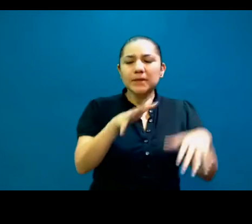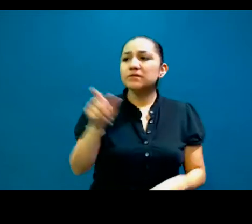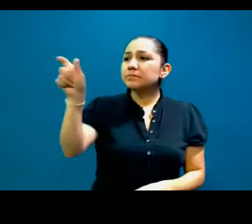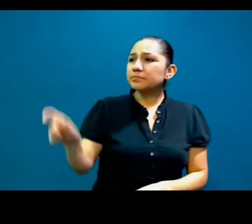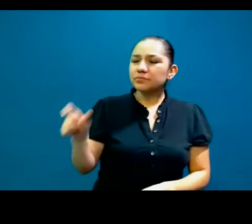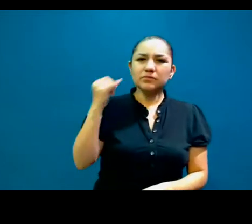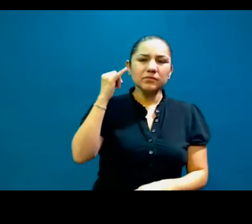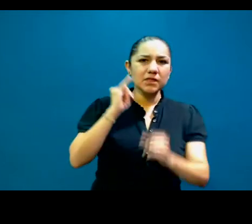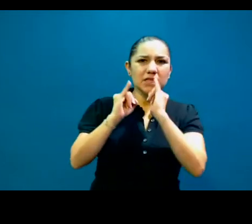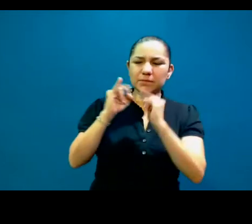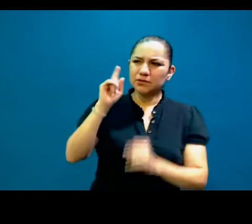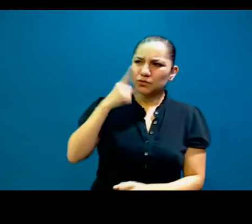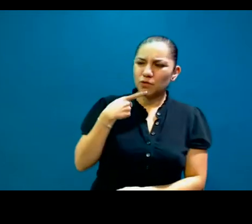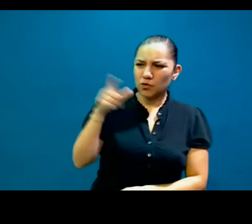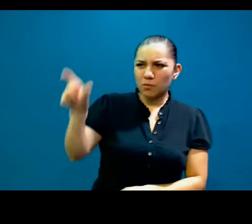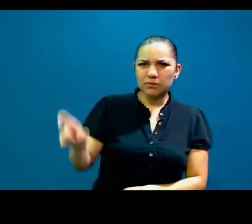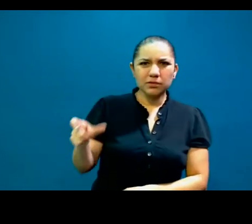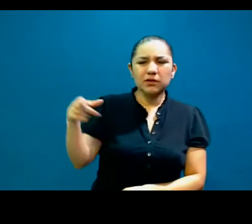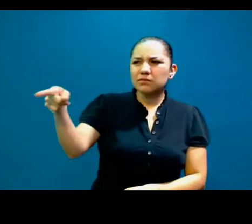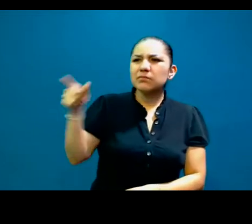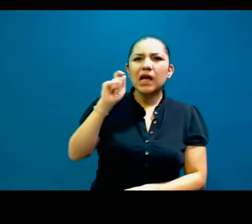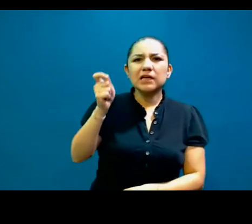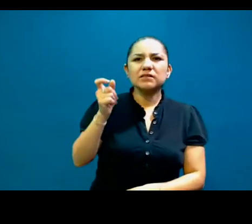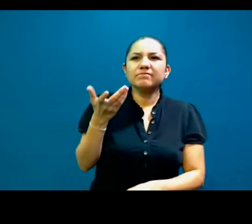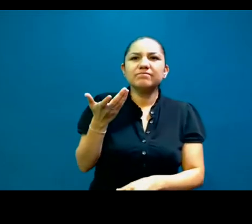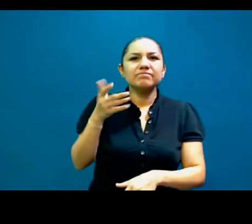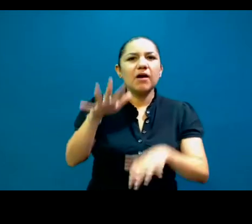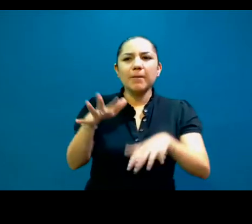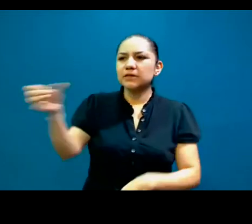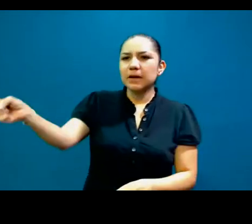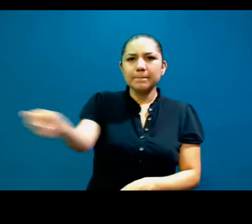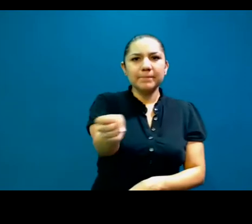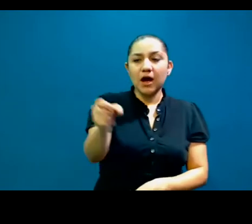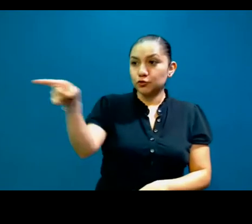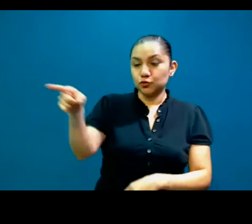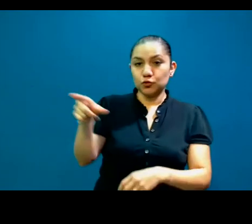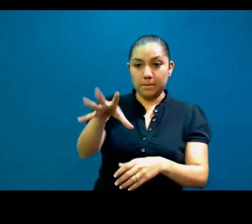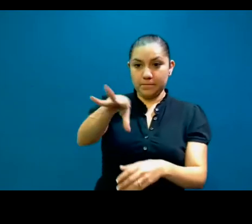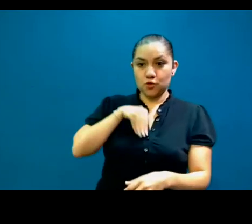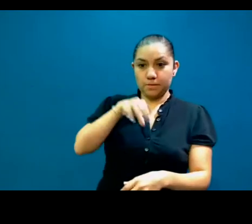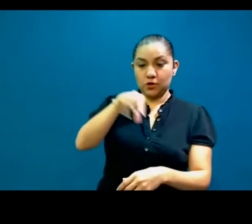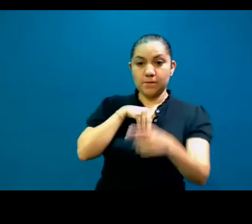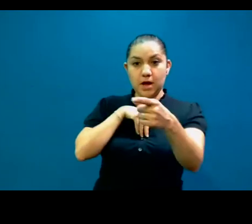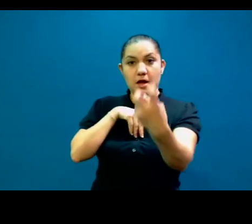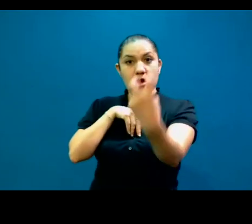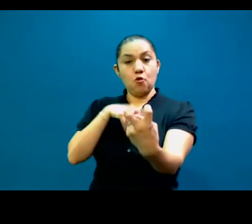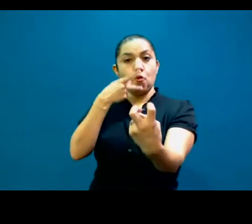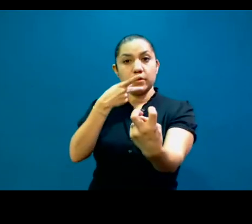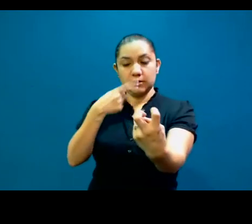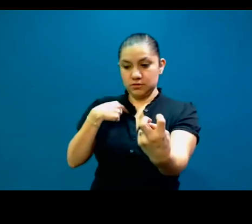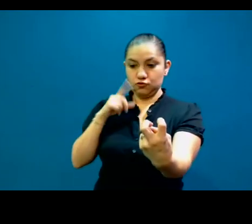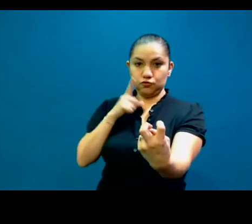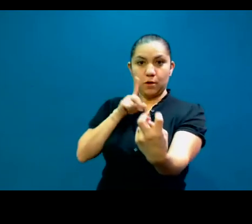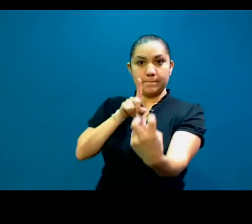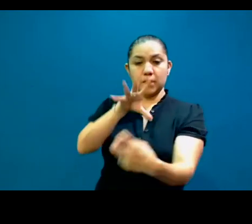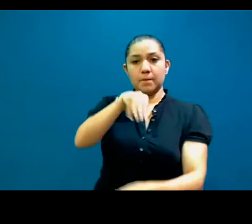intérprete sordo, ¿no? Y los intérpretes sordos, solo se les para enfrente, a que estén copiando lo que hace el intérprete oyente, y eso no es ser intérprete, no